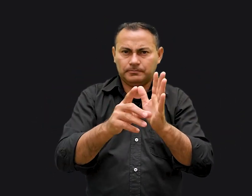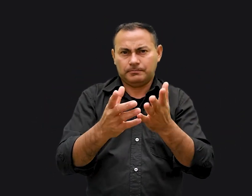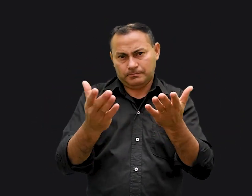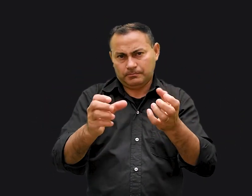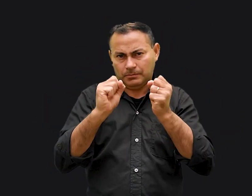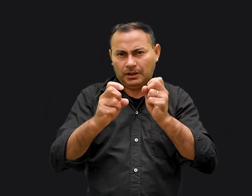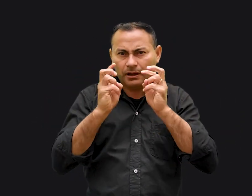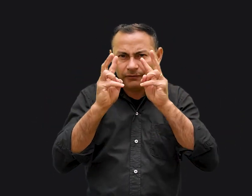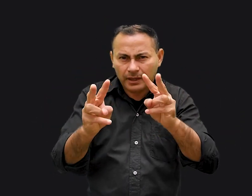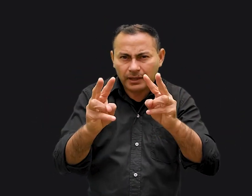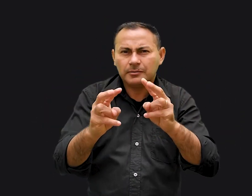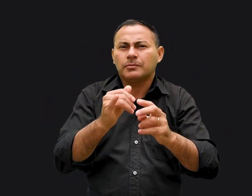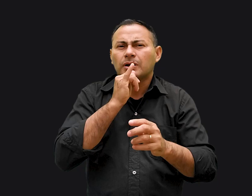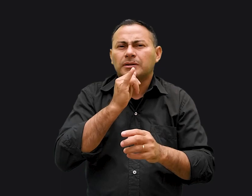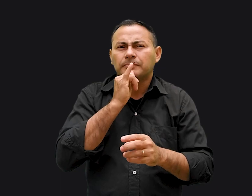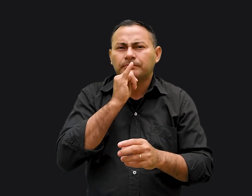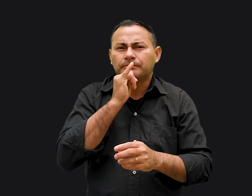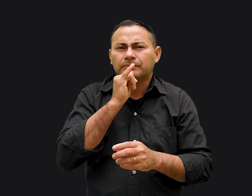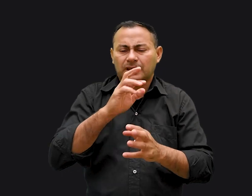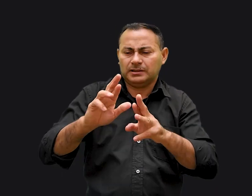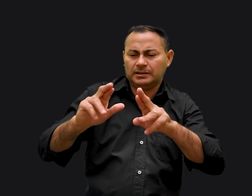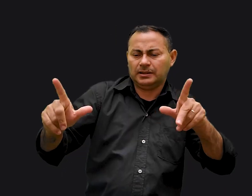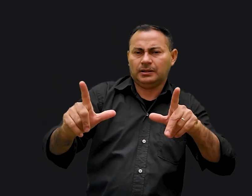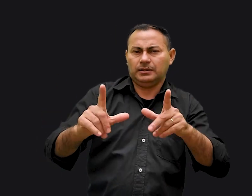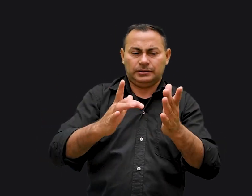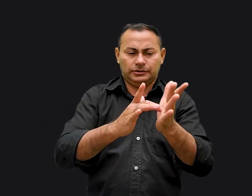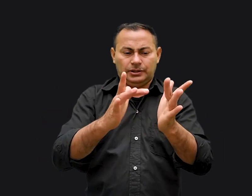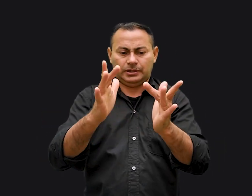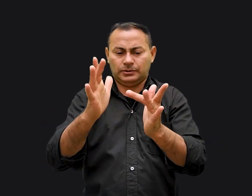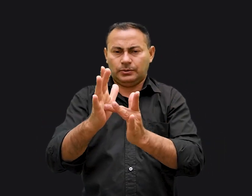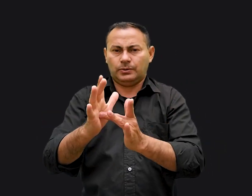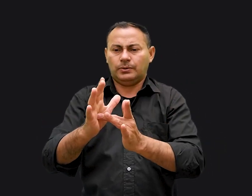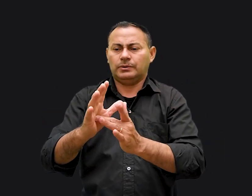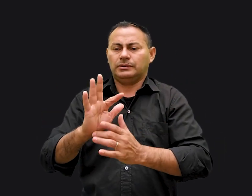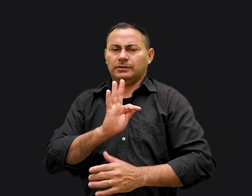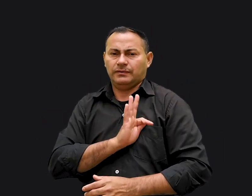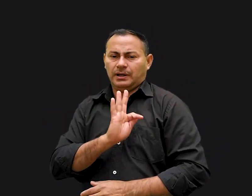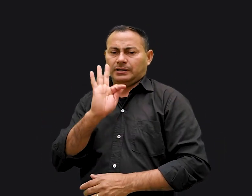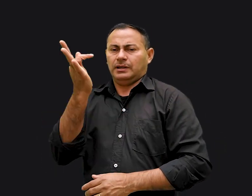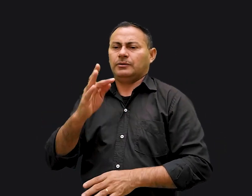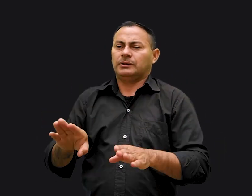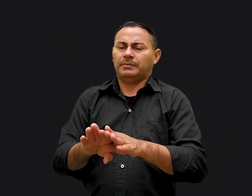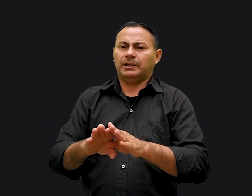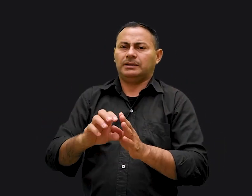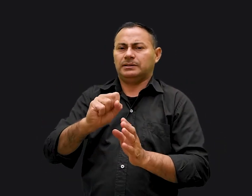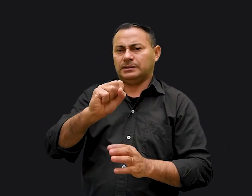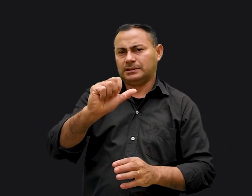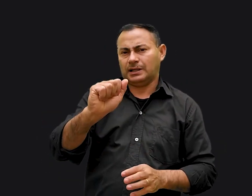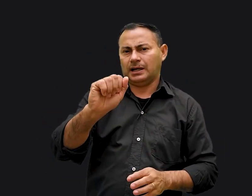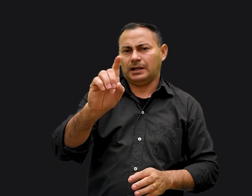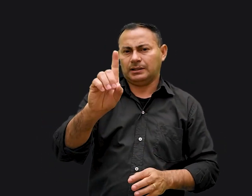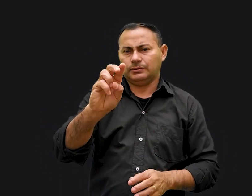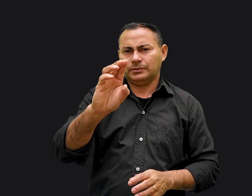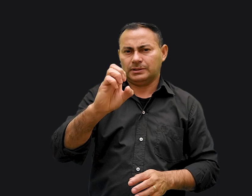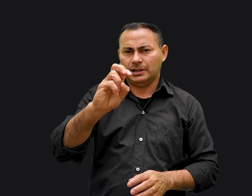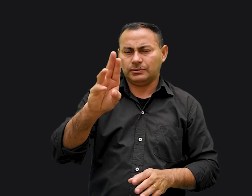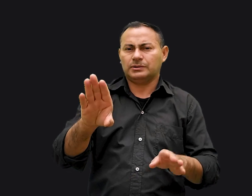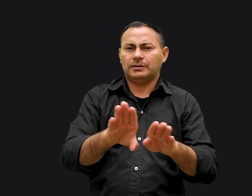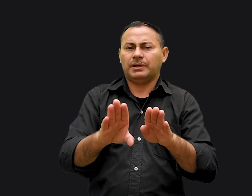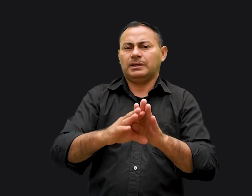Podemos observar isso, por exemplo, na diferença entre Jesus, os fariseus, os saduceus e os escribas que eram os líderes judeus